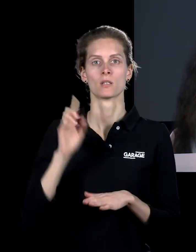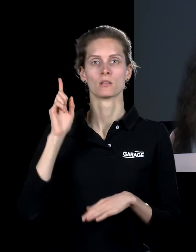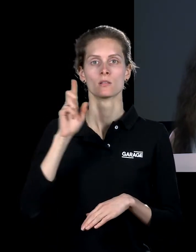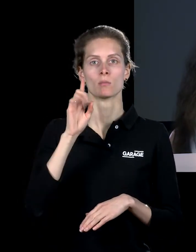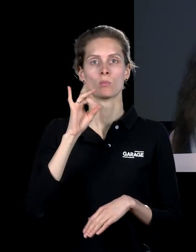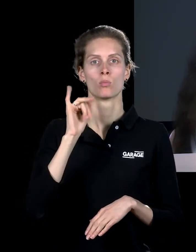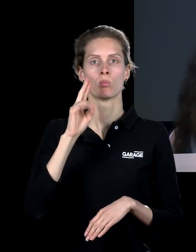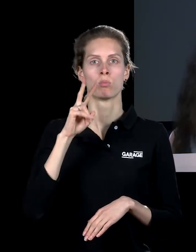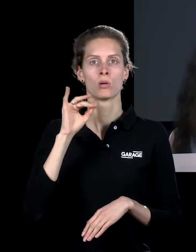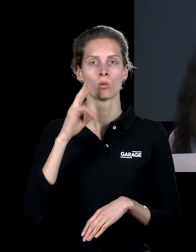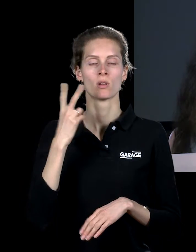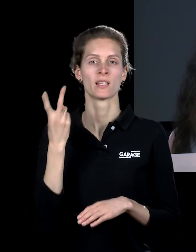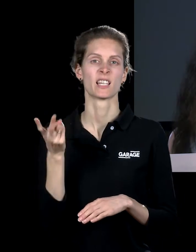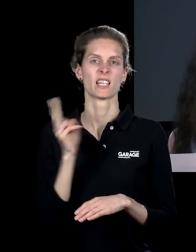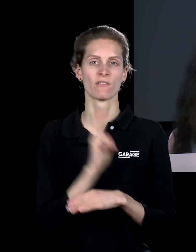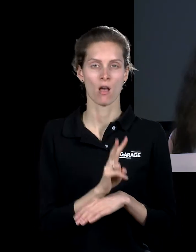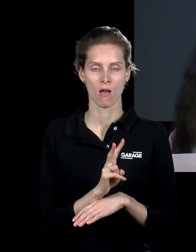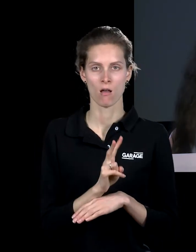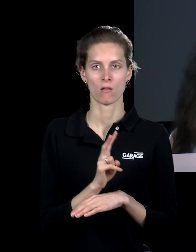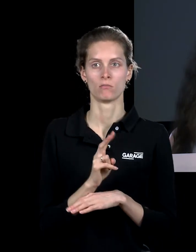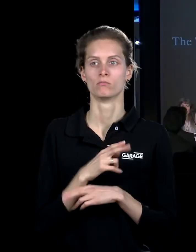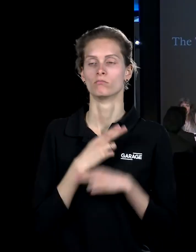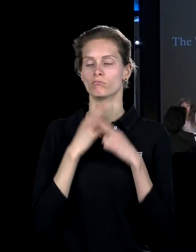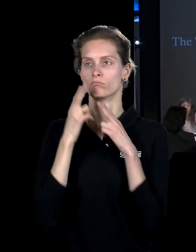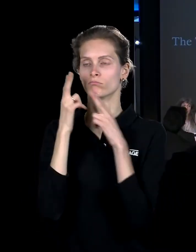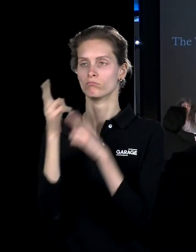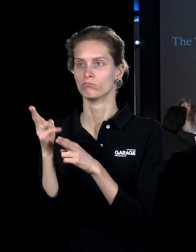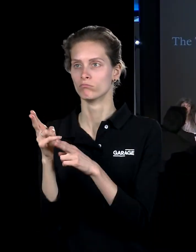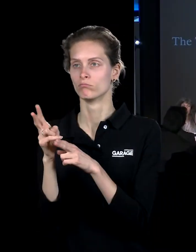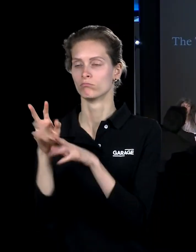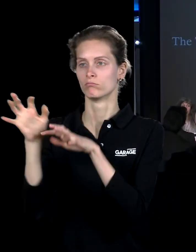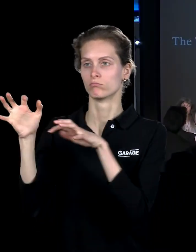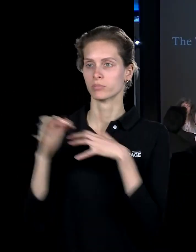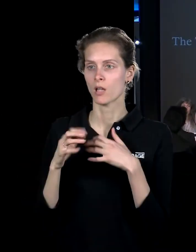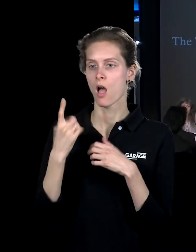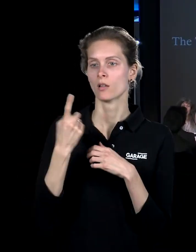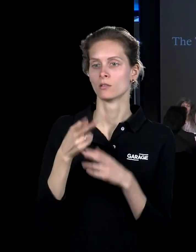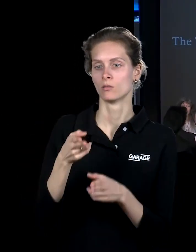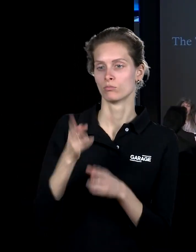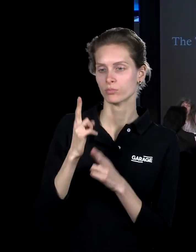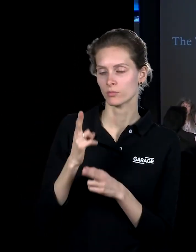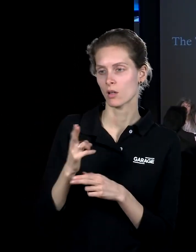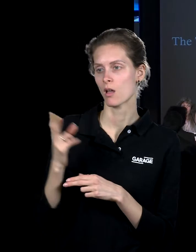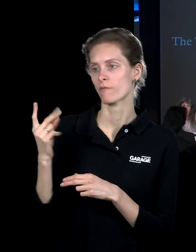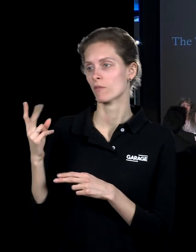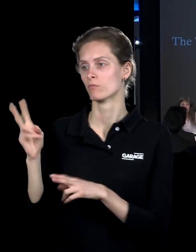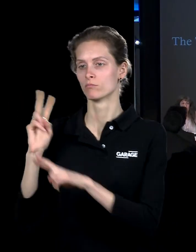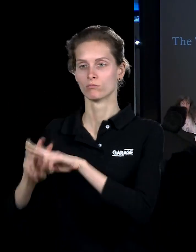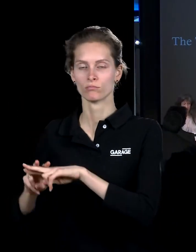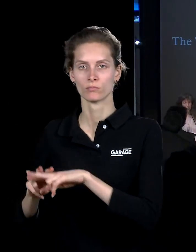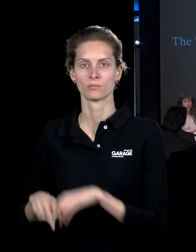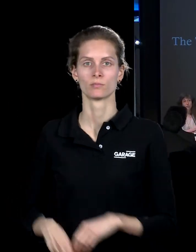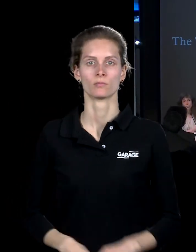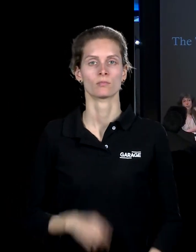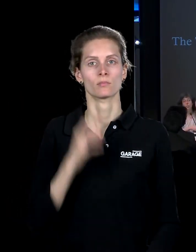захватывать банк. Приехала полиция их останавливать. Одного из них застрелили, другого посадили. Но при этом